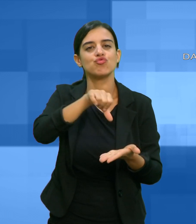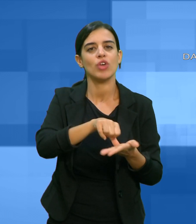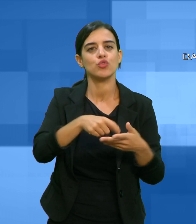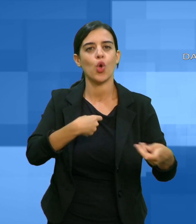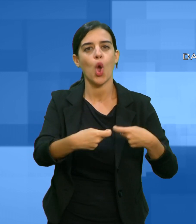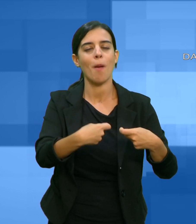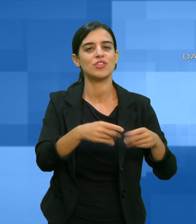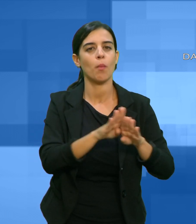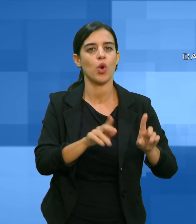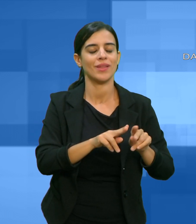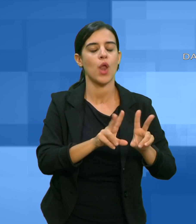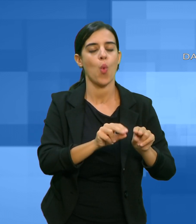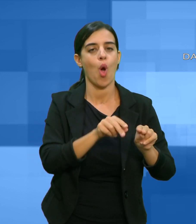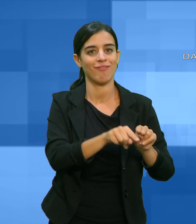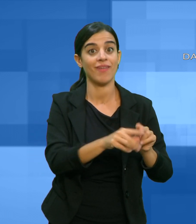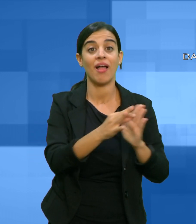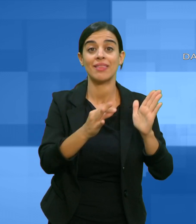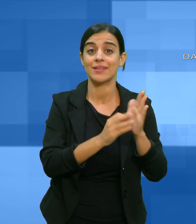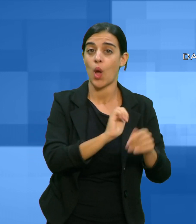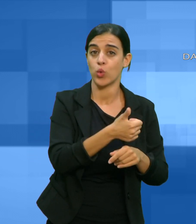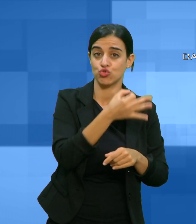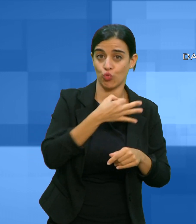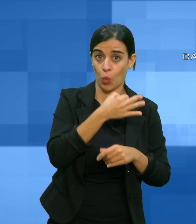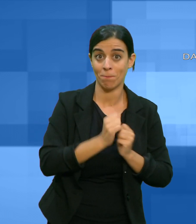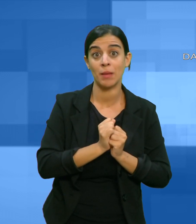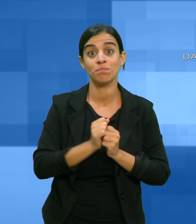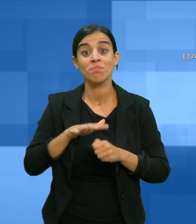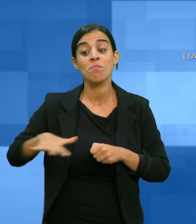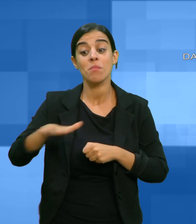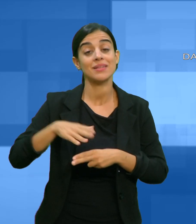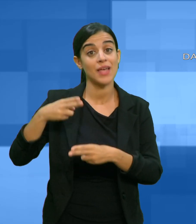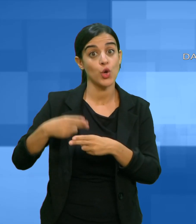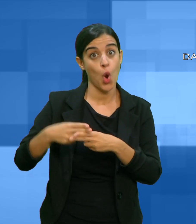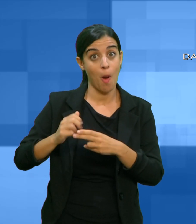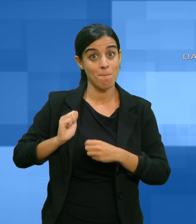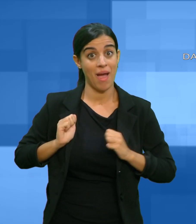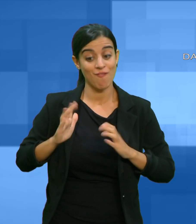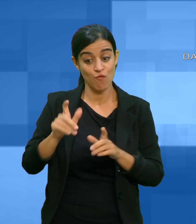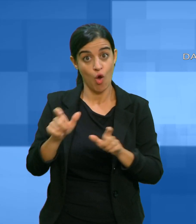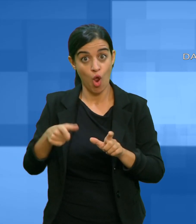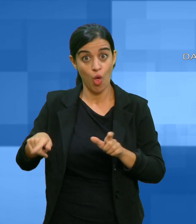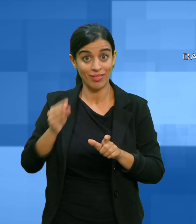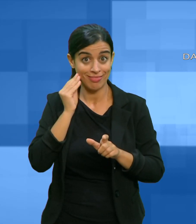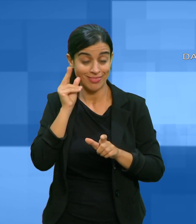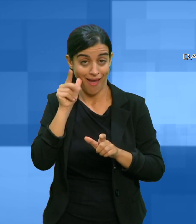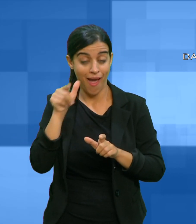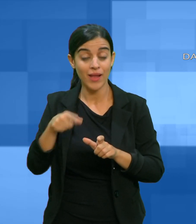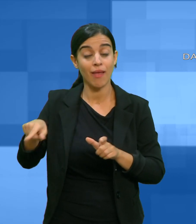l'11 ottobre e in piazza Roma il 12 e 26 ottobre